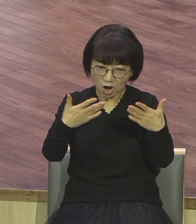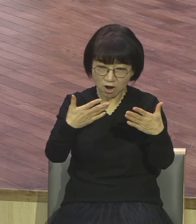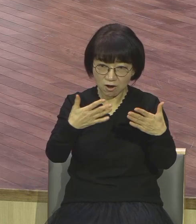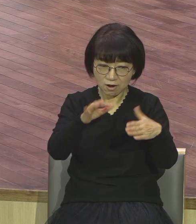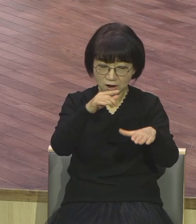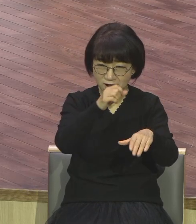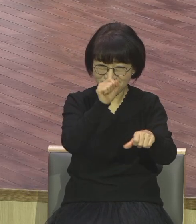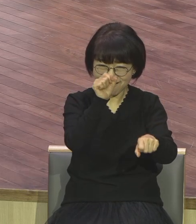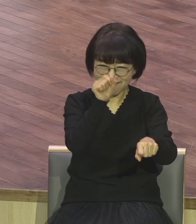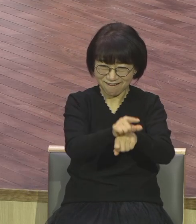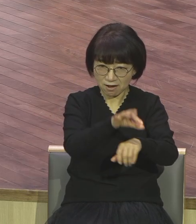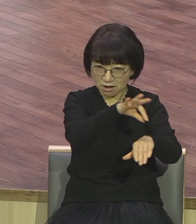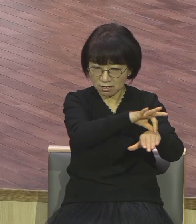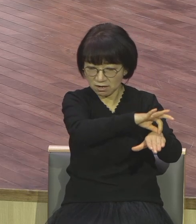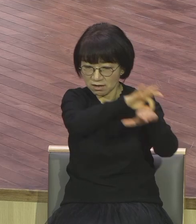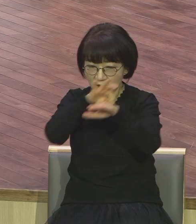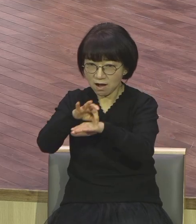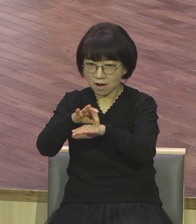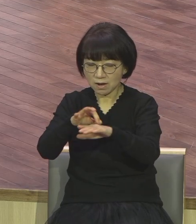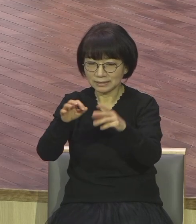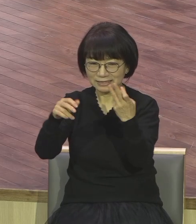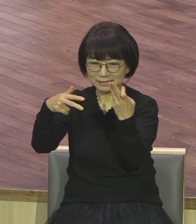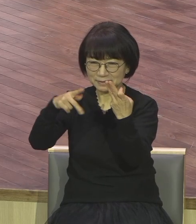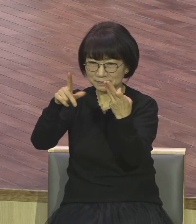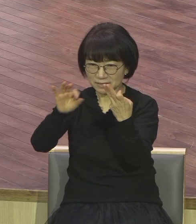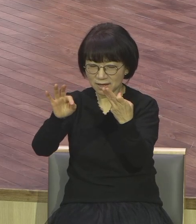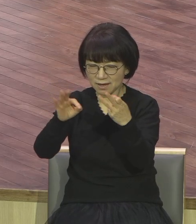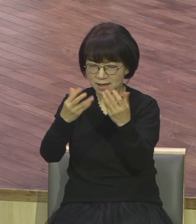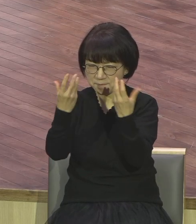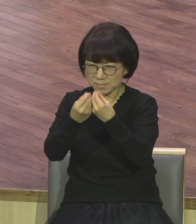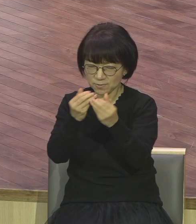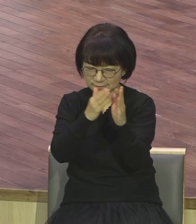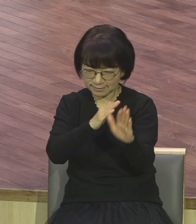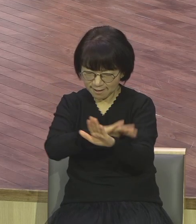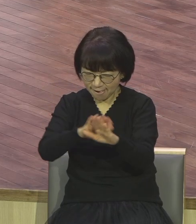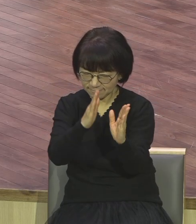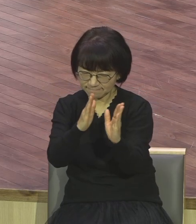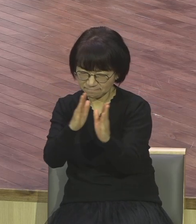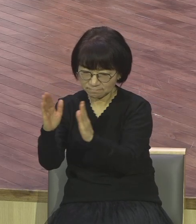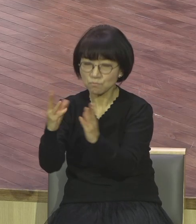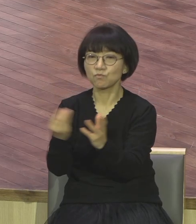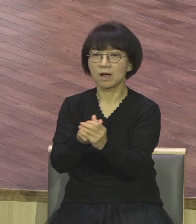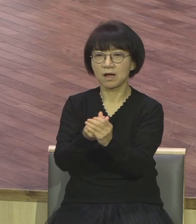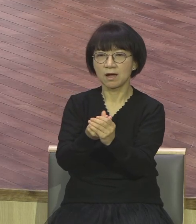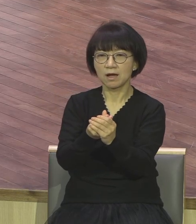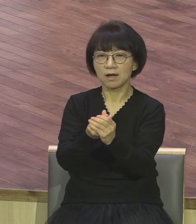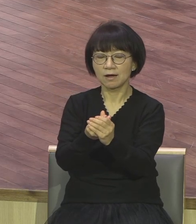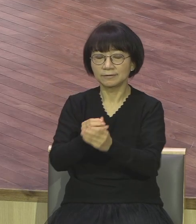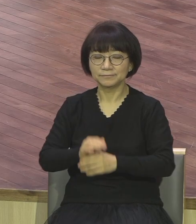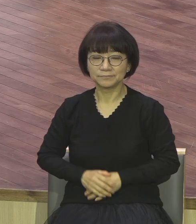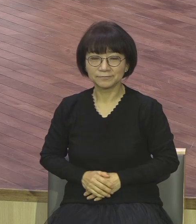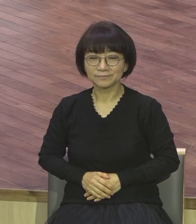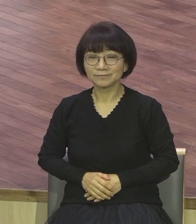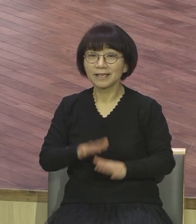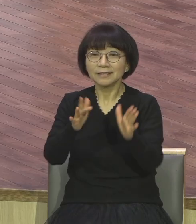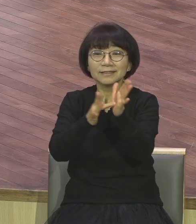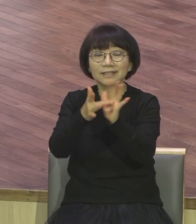예수님께서 비유를 설명하시면서 천국은 이와 같으니 천국은 이와